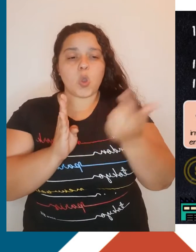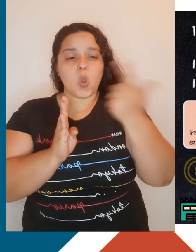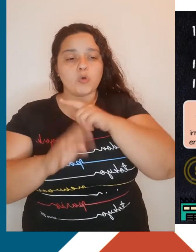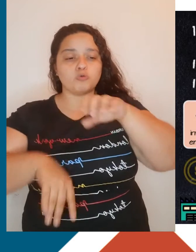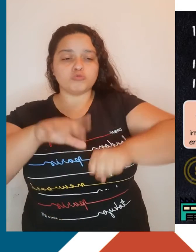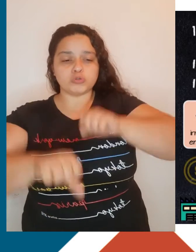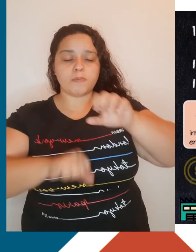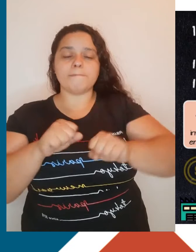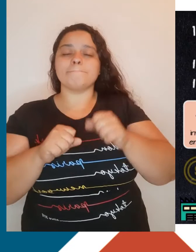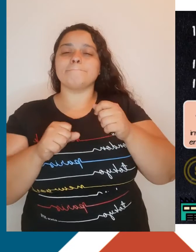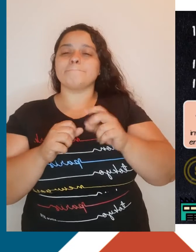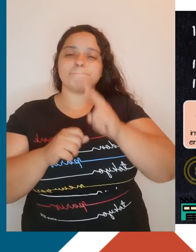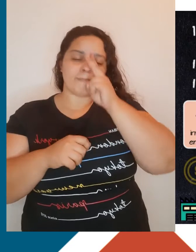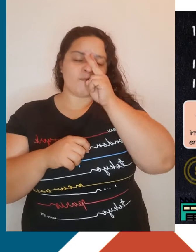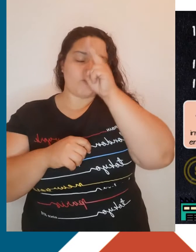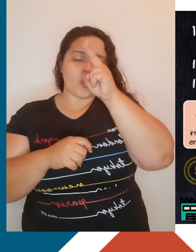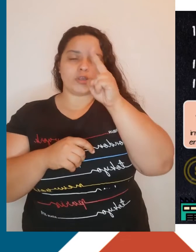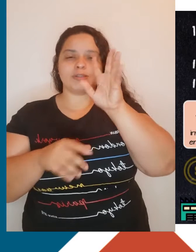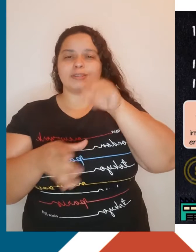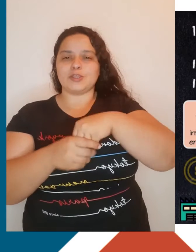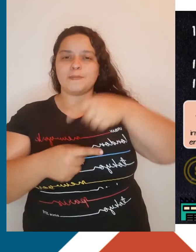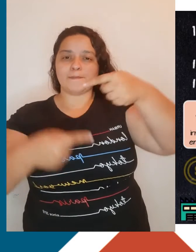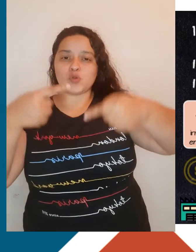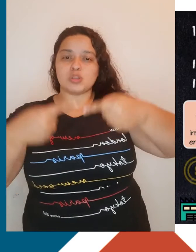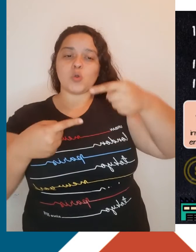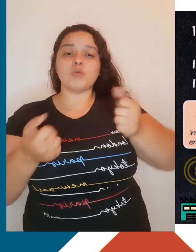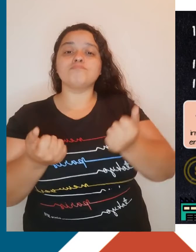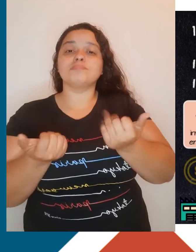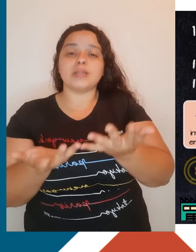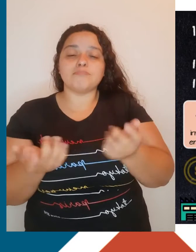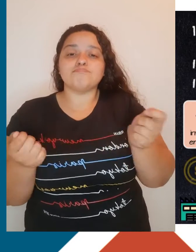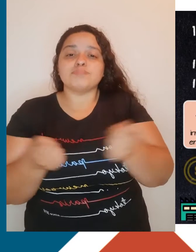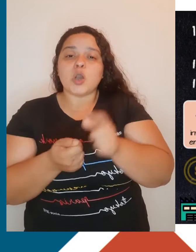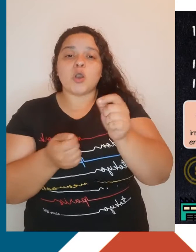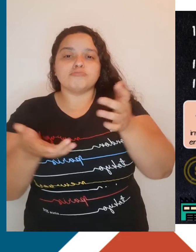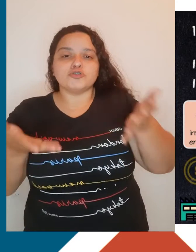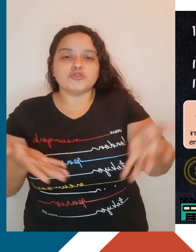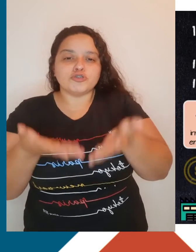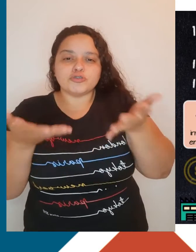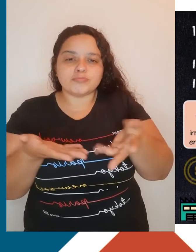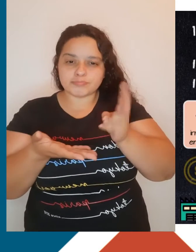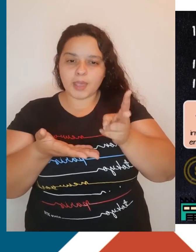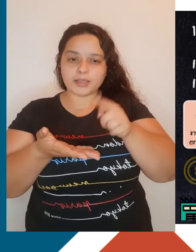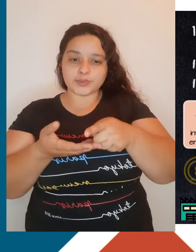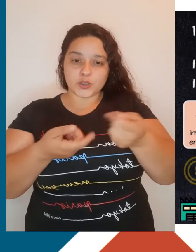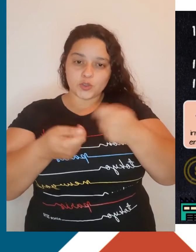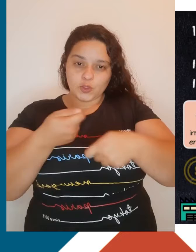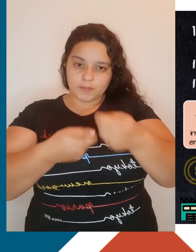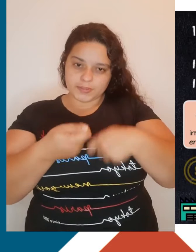mais força na política inglesa, o que possibilitou políticas de estímulo às suas atividades. Uma dessas